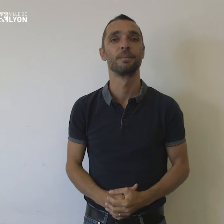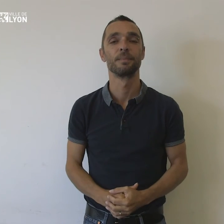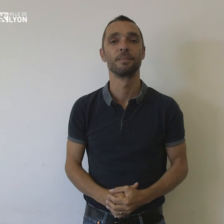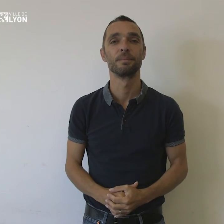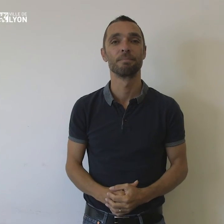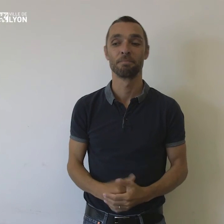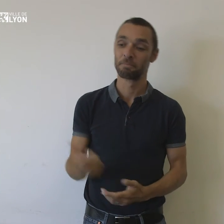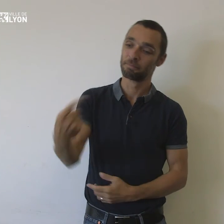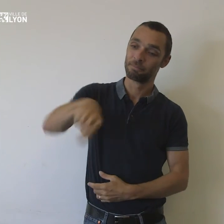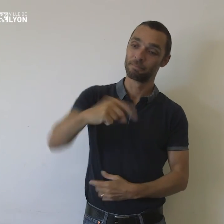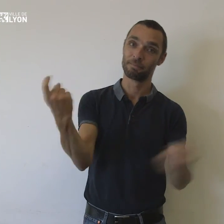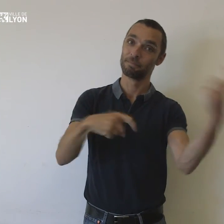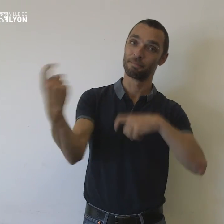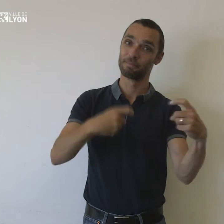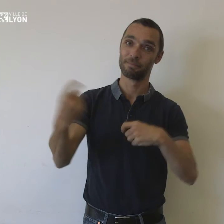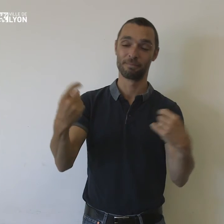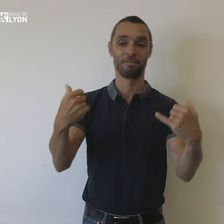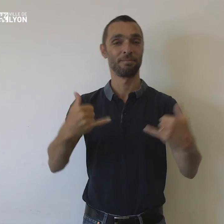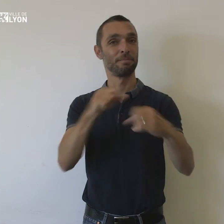Mettez le cap sur le Bachu et venez cultiver votre santé.